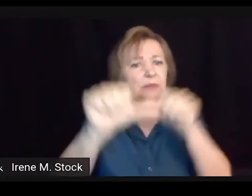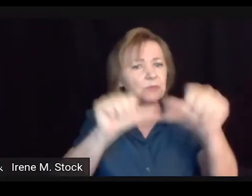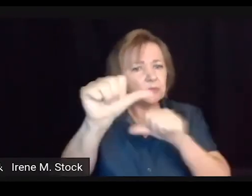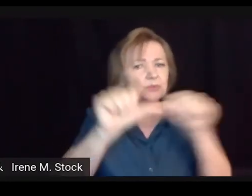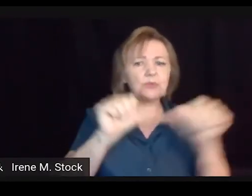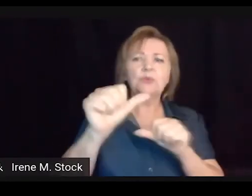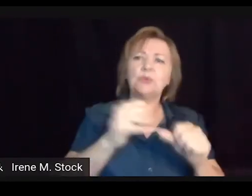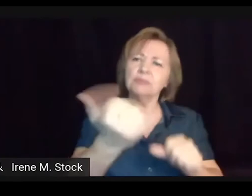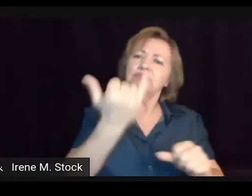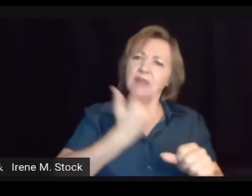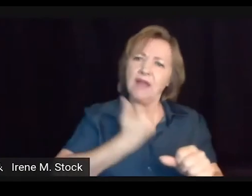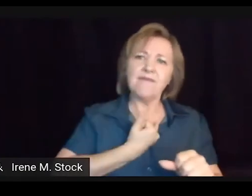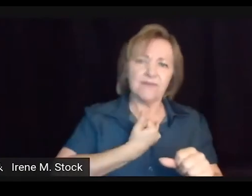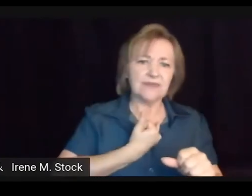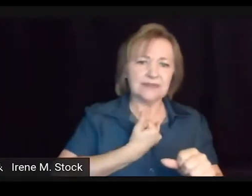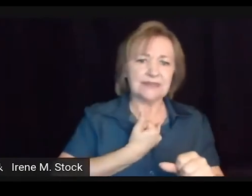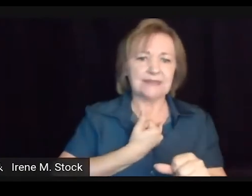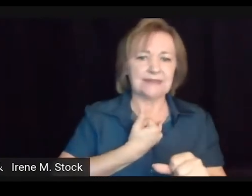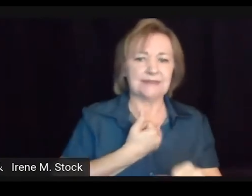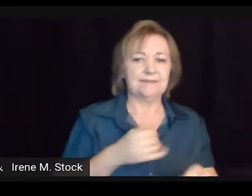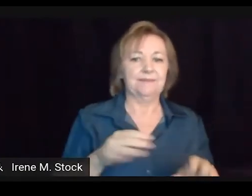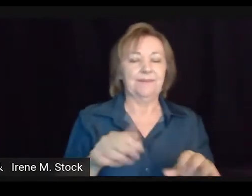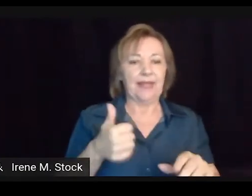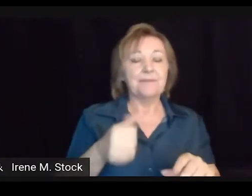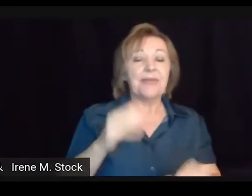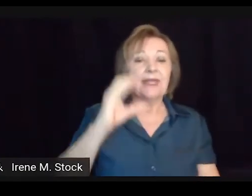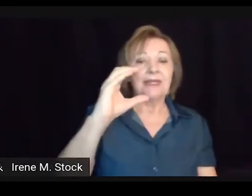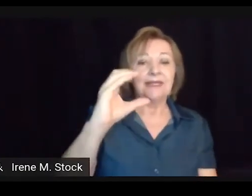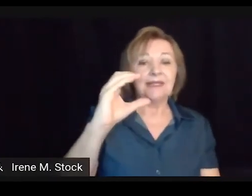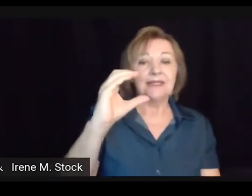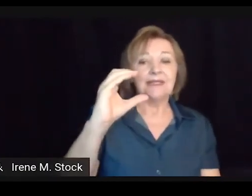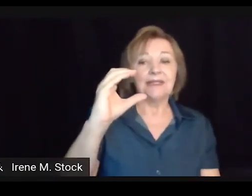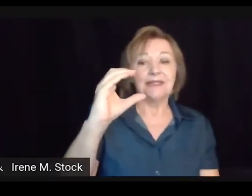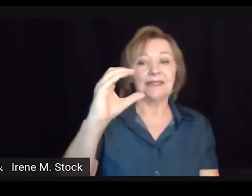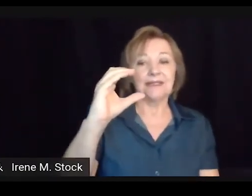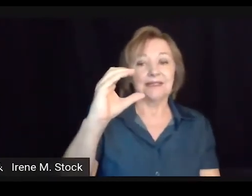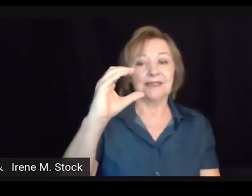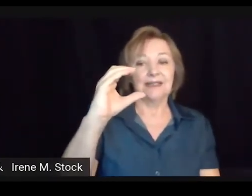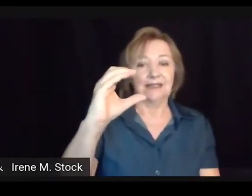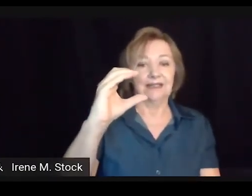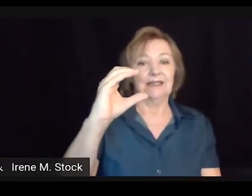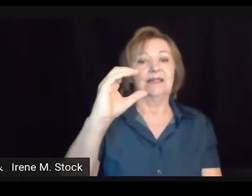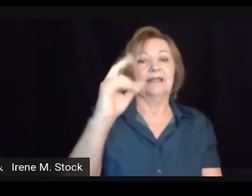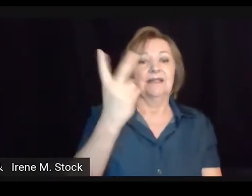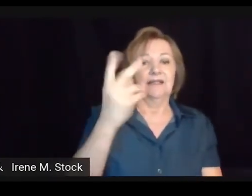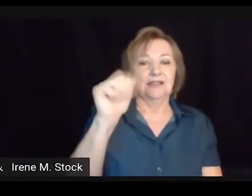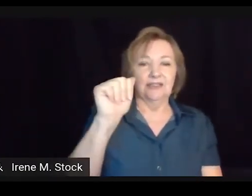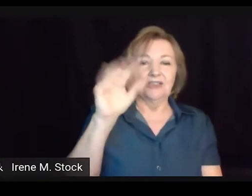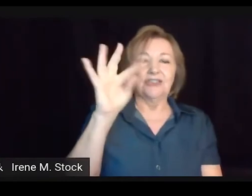uma pessoa muito flexível, sem precisar mudar. Vocês também podem entrar em contato comigo e a gente vai ajustando.